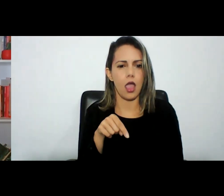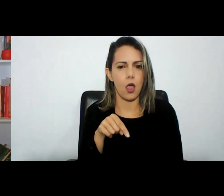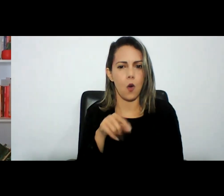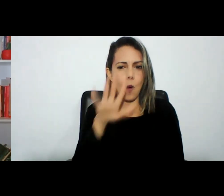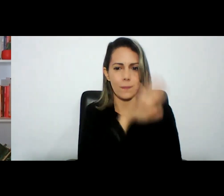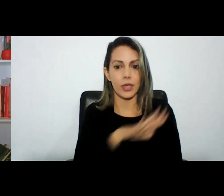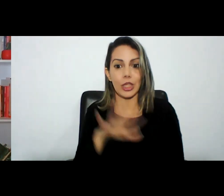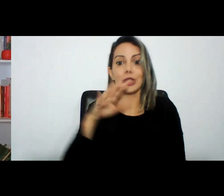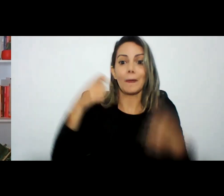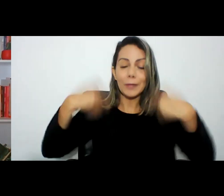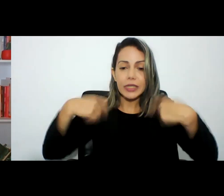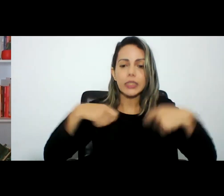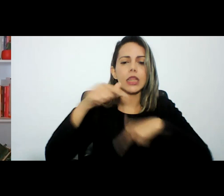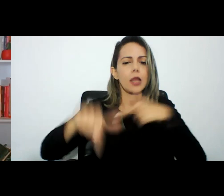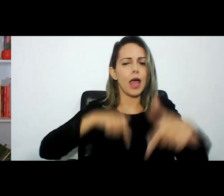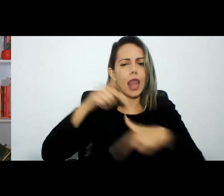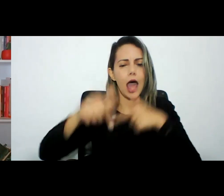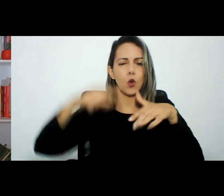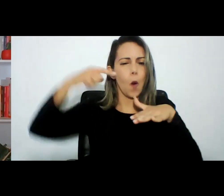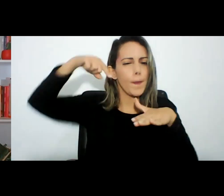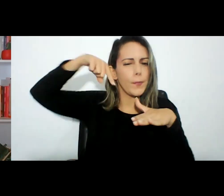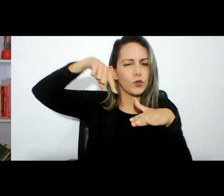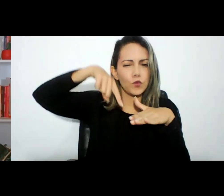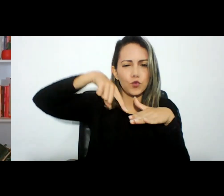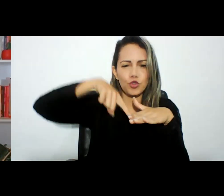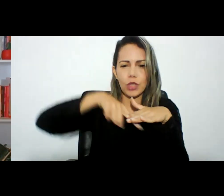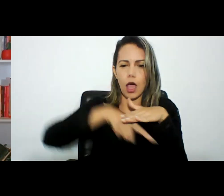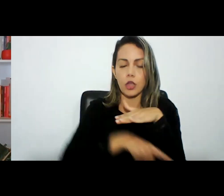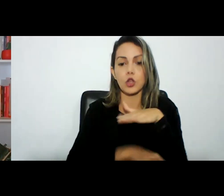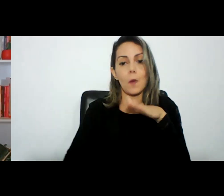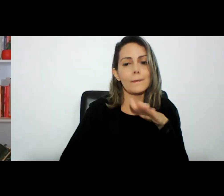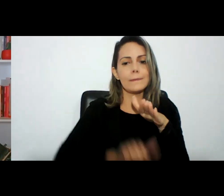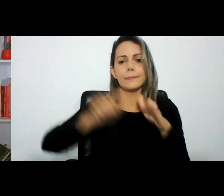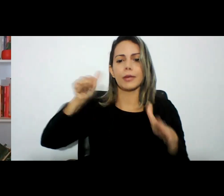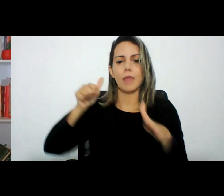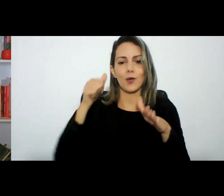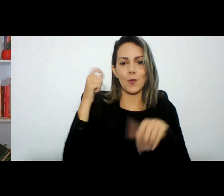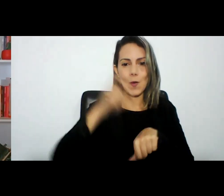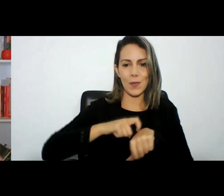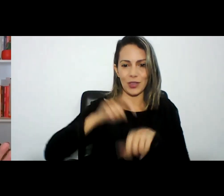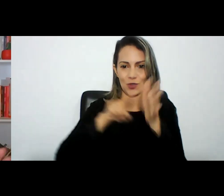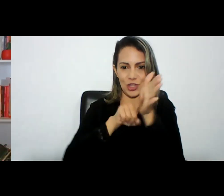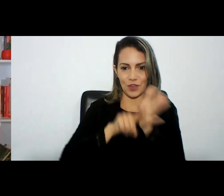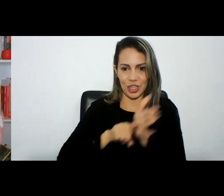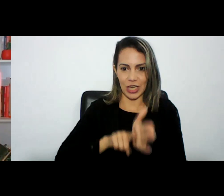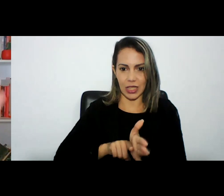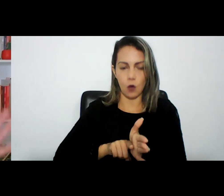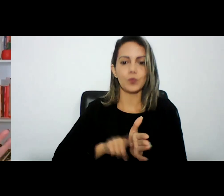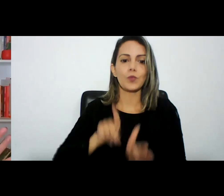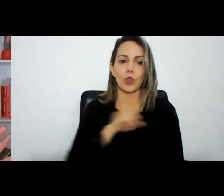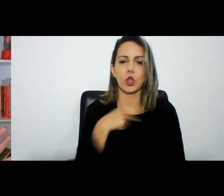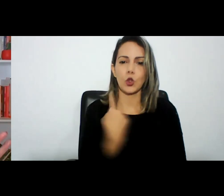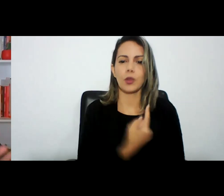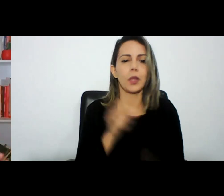muita profundidade naquele primeiro momento de investigação e aqui a gente pode colocar até a